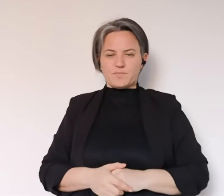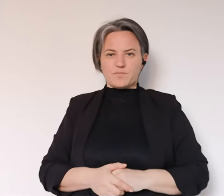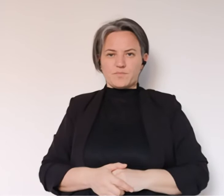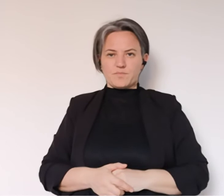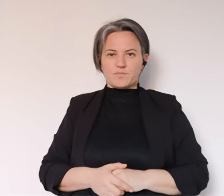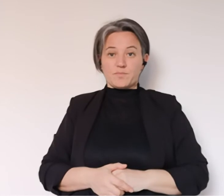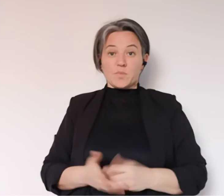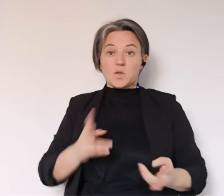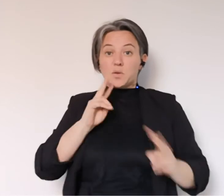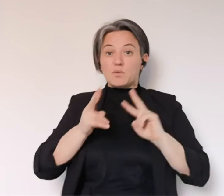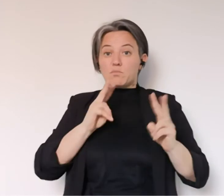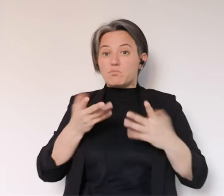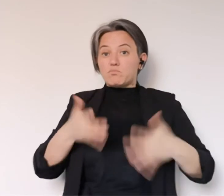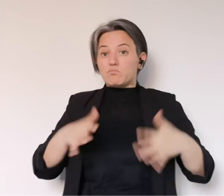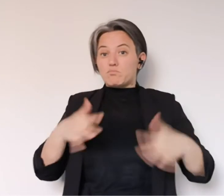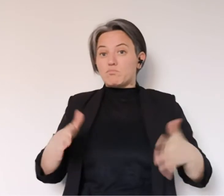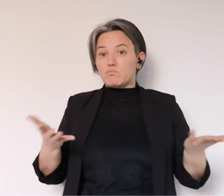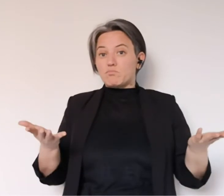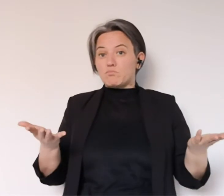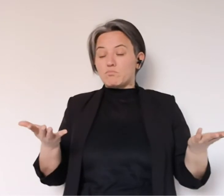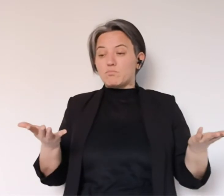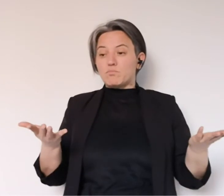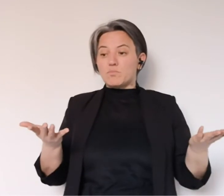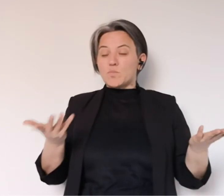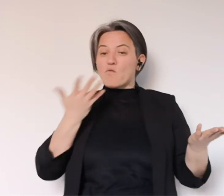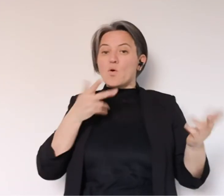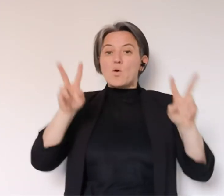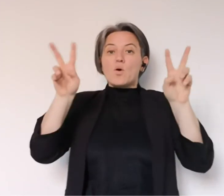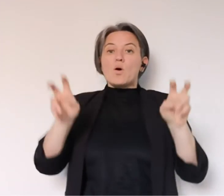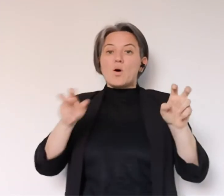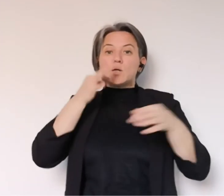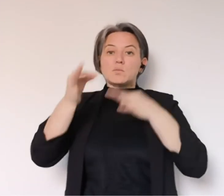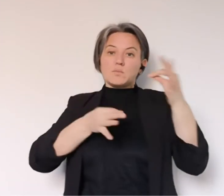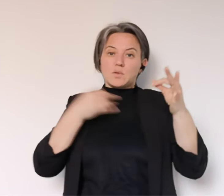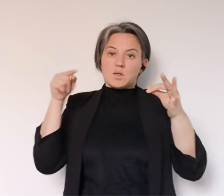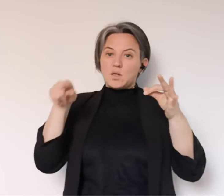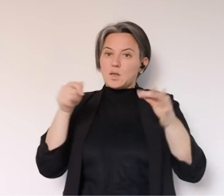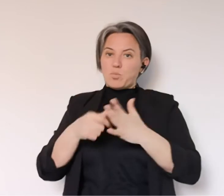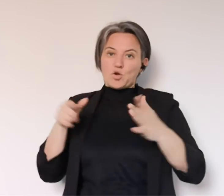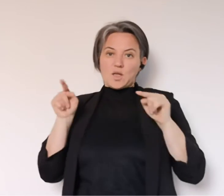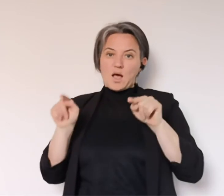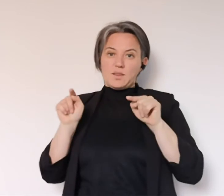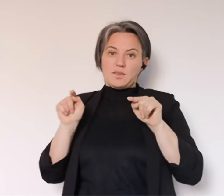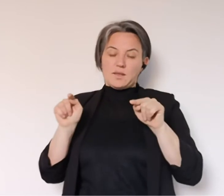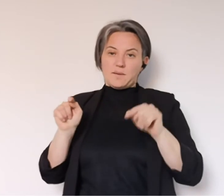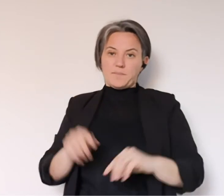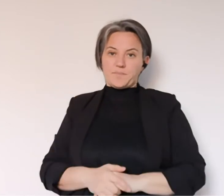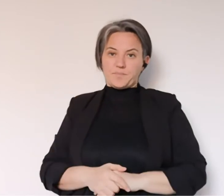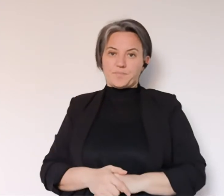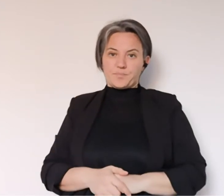informazioni più importanti che dovevo darvi nella giornata di oggi. Ho voluto spiegare questo tema